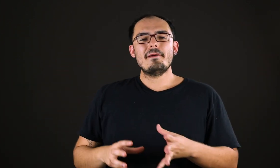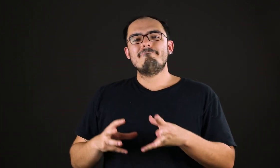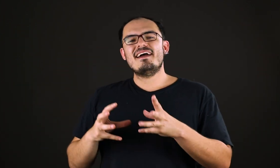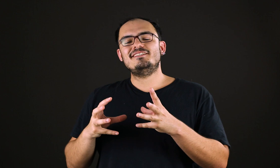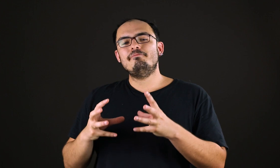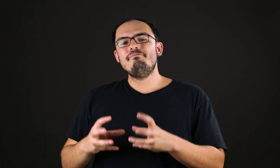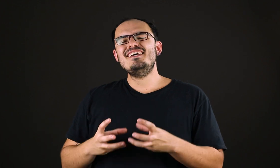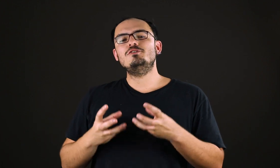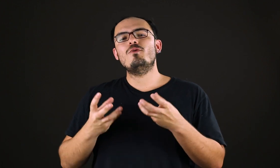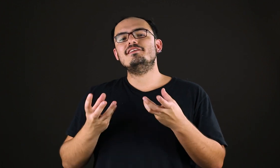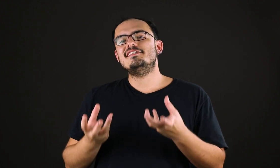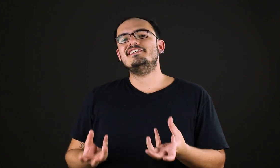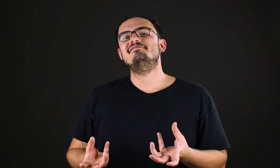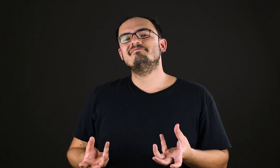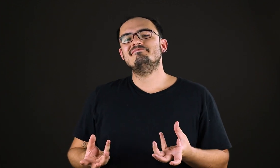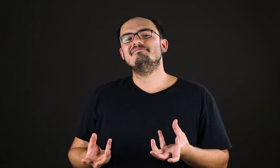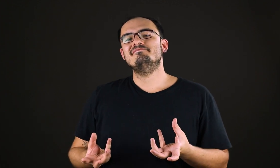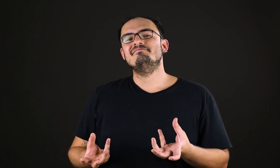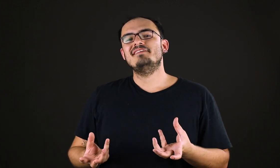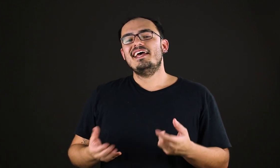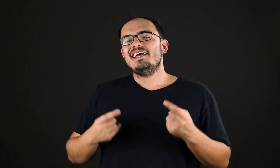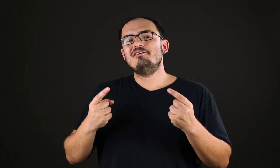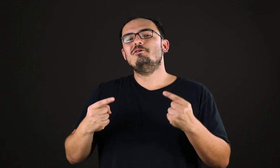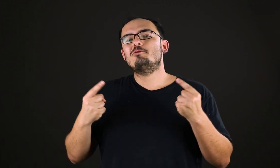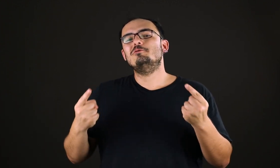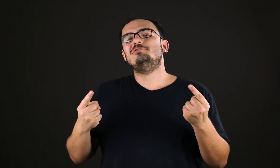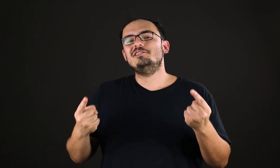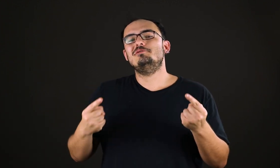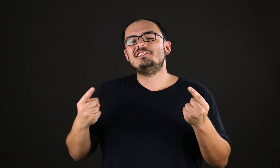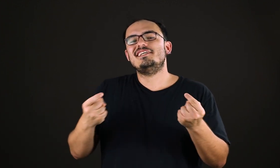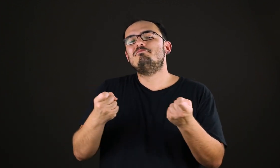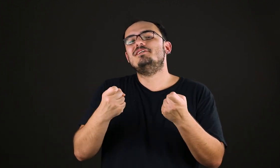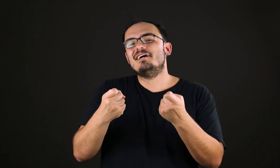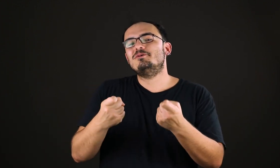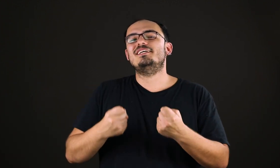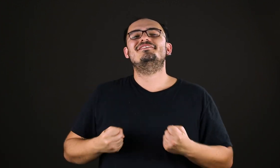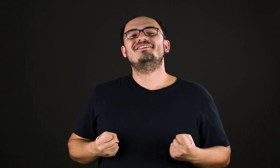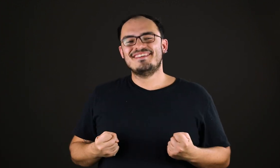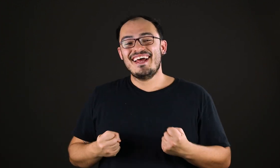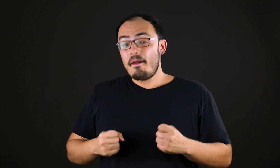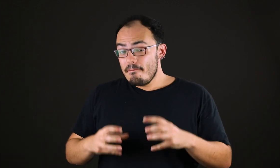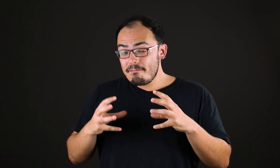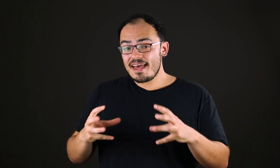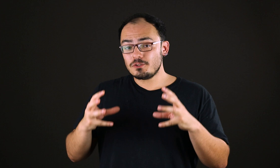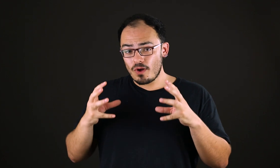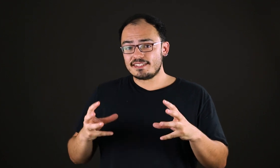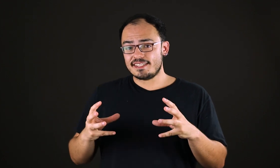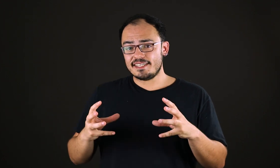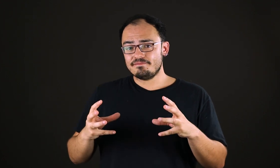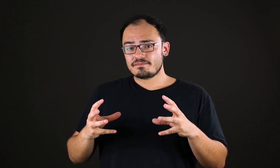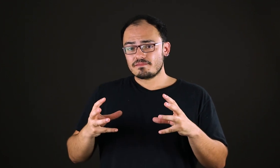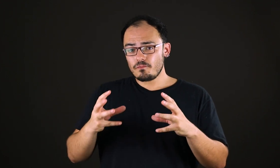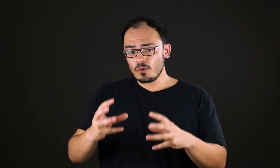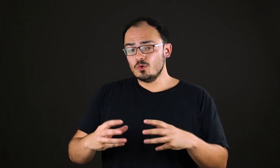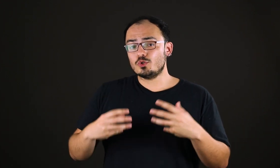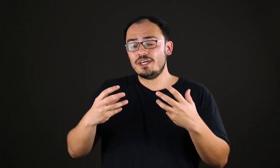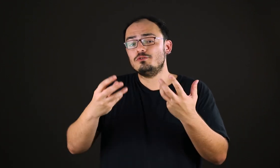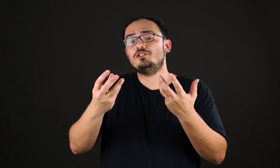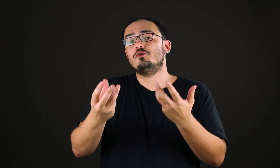Mas, mesmo assim, eu não consigo dizer por que é bonito. Mesmo assim, o juízo de